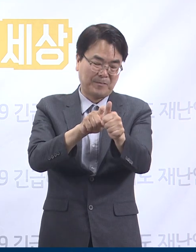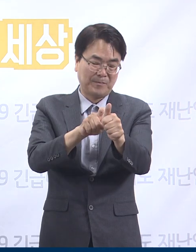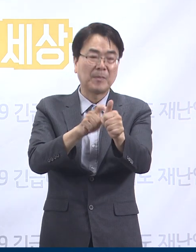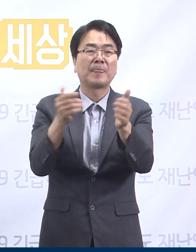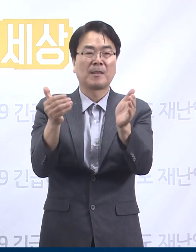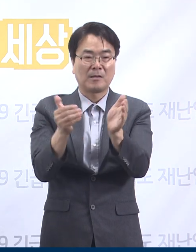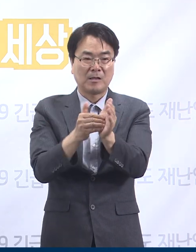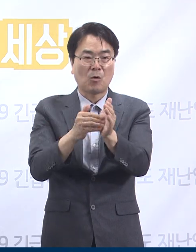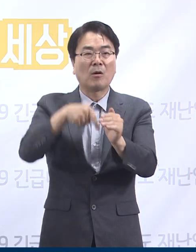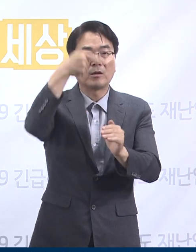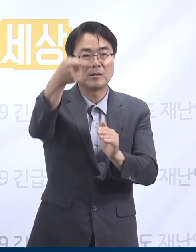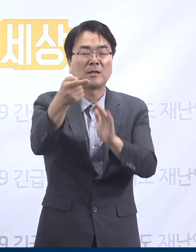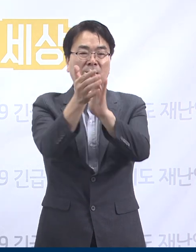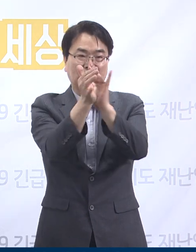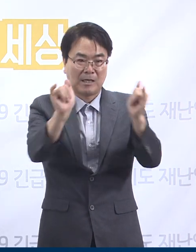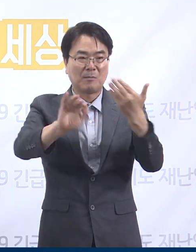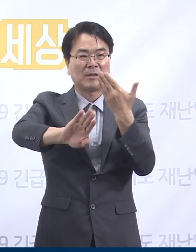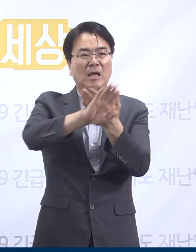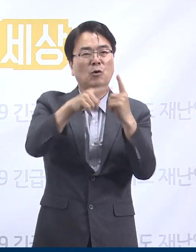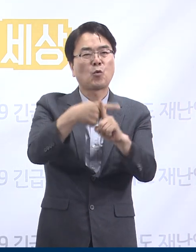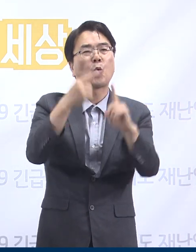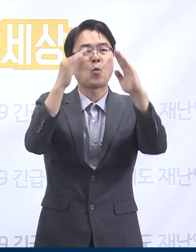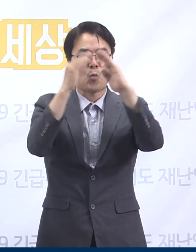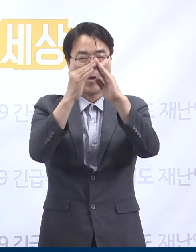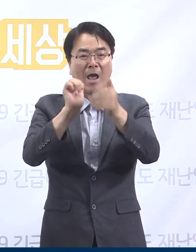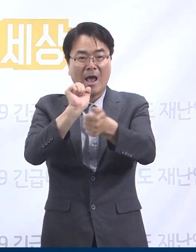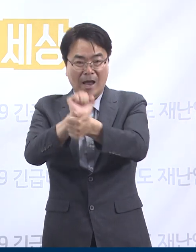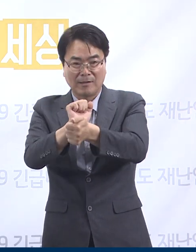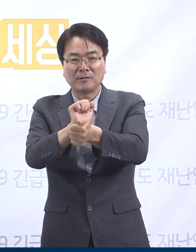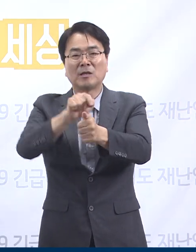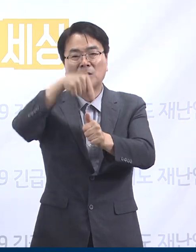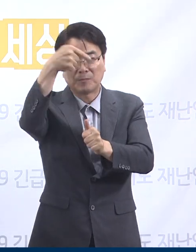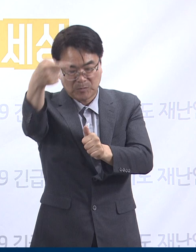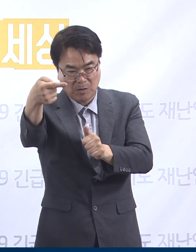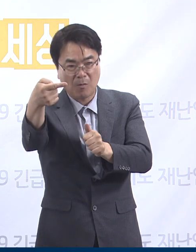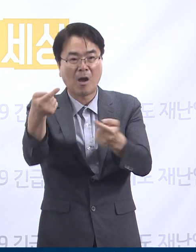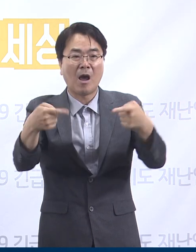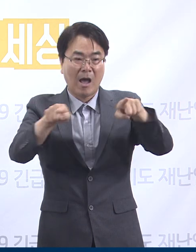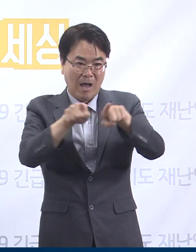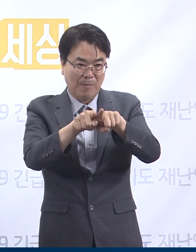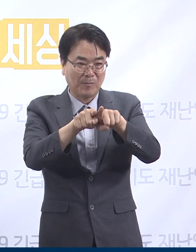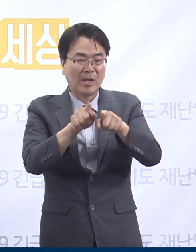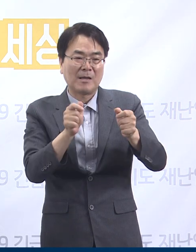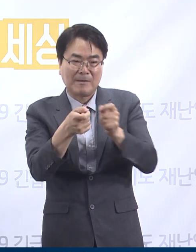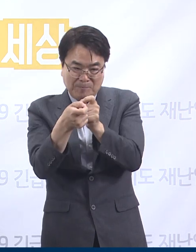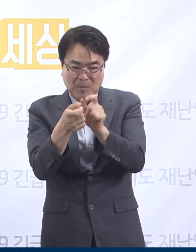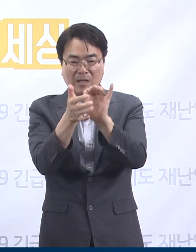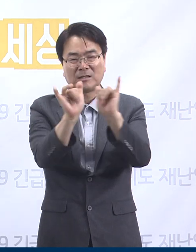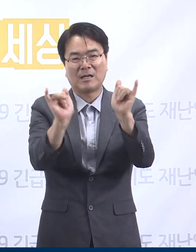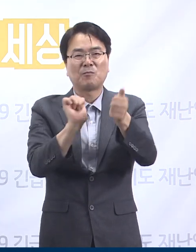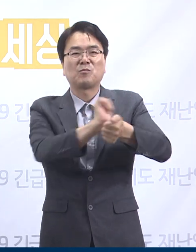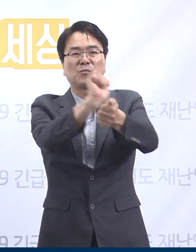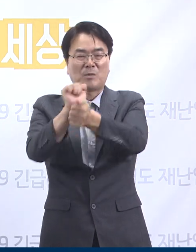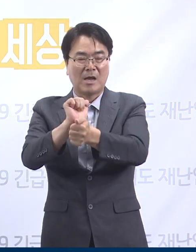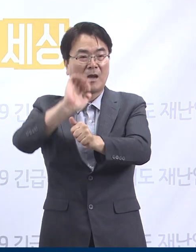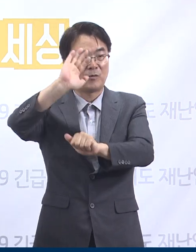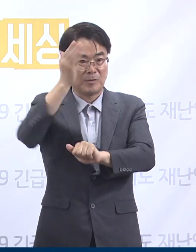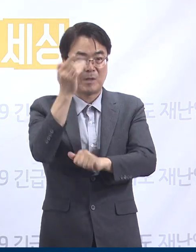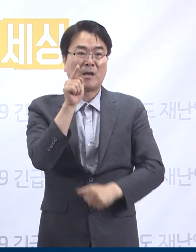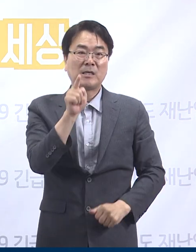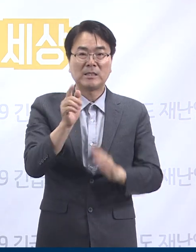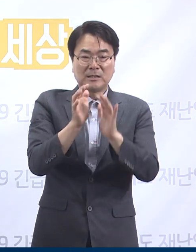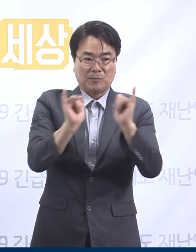같은 교회의 교인으로 6월 11일부터 자가격리 중 증상 발현 후 확진되었습니다. 이